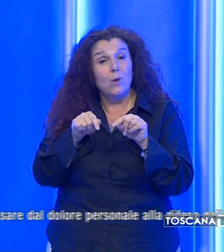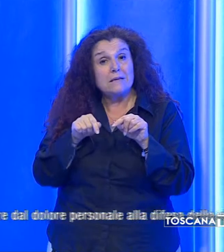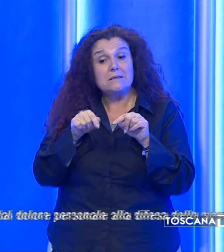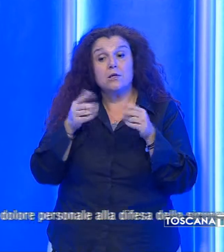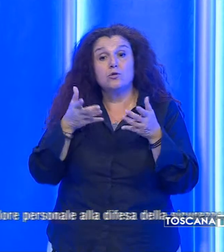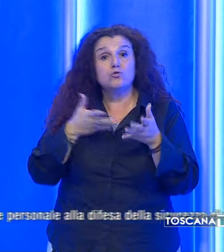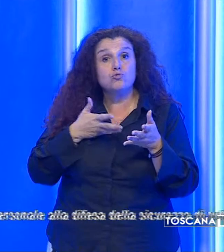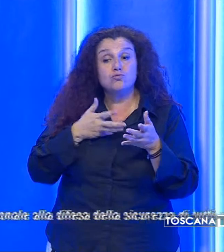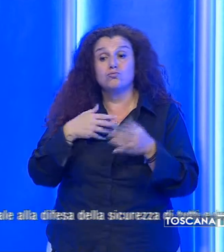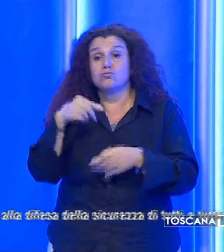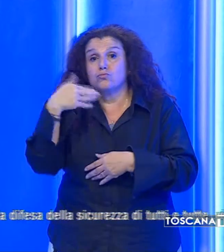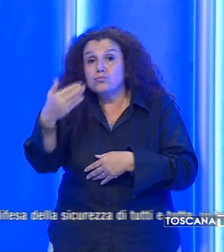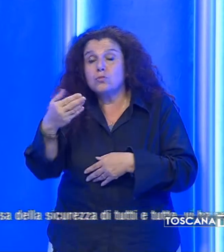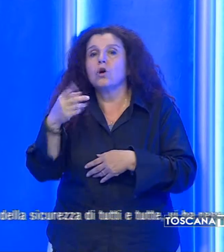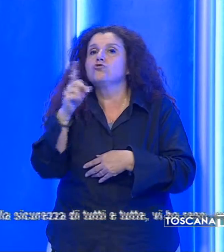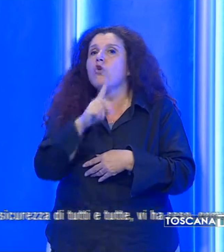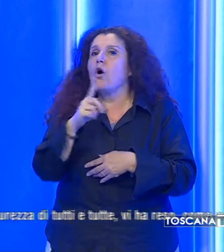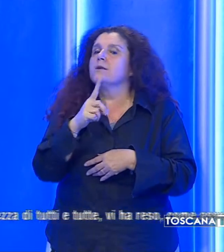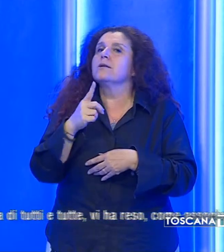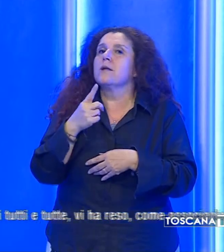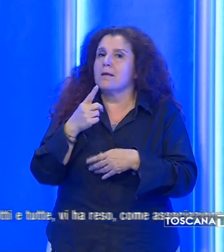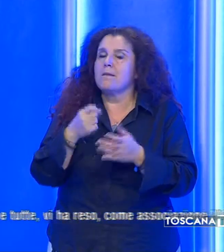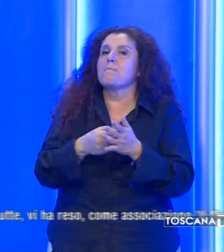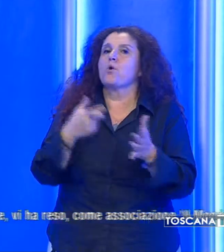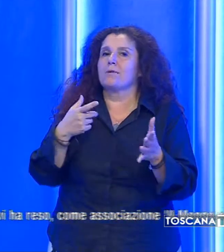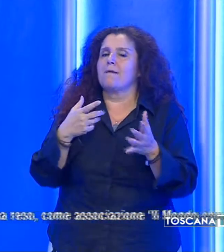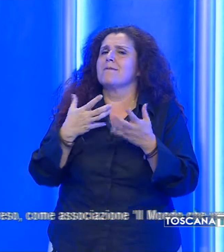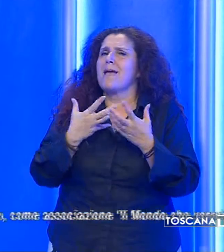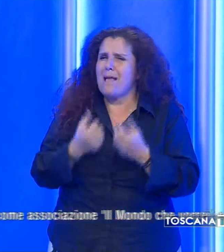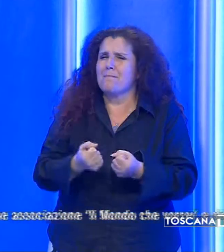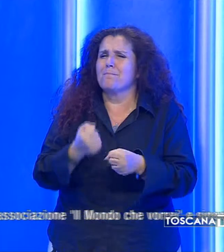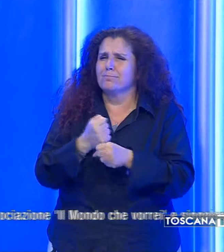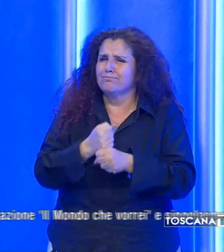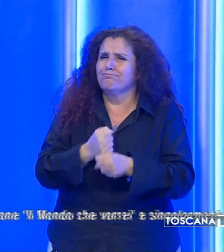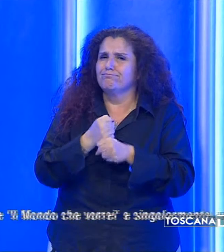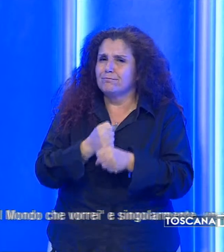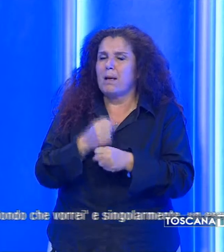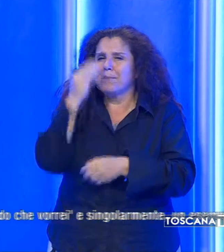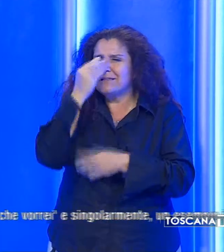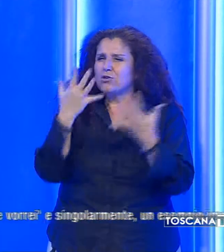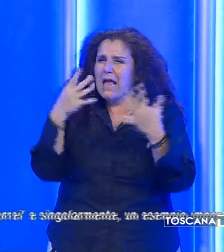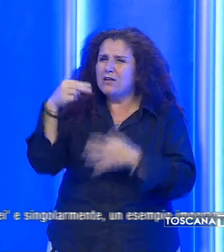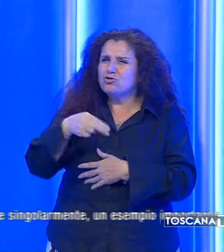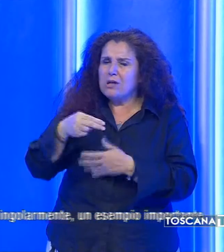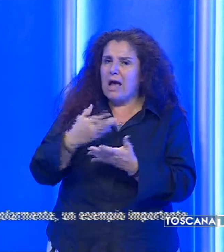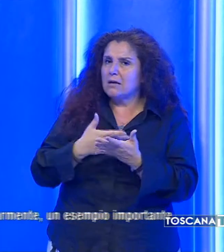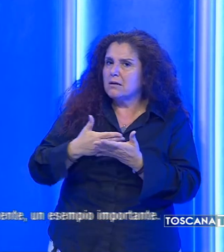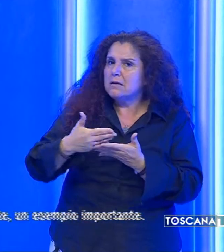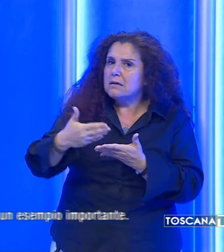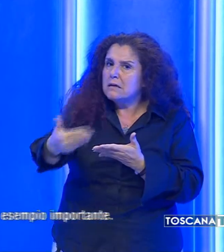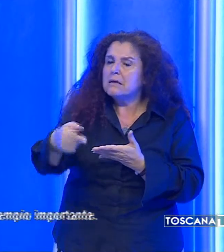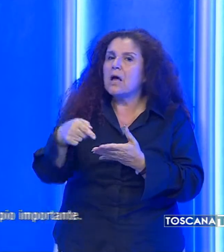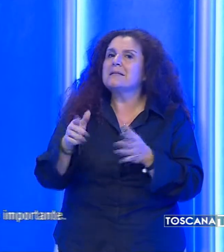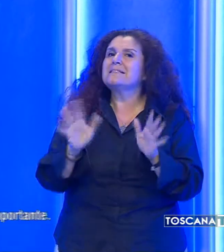saranno giorni impegnativi da tanti punti di vista, pensando ai dieci anni che sono passati da quel